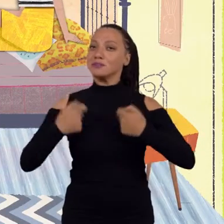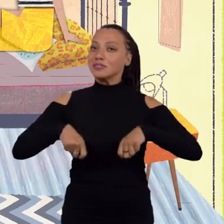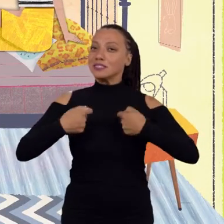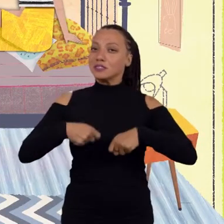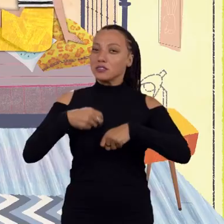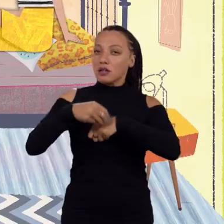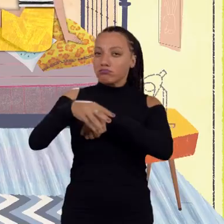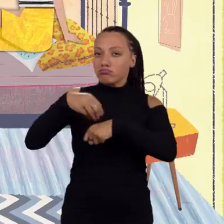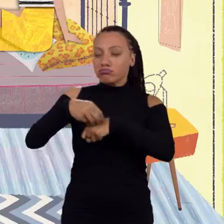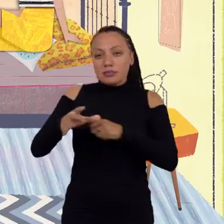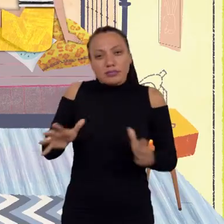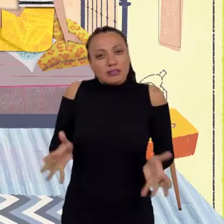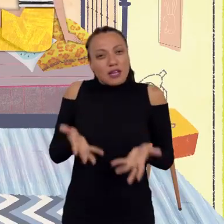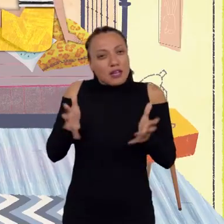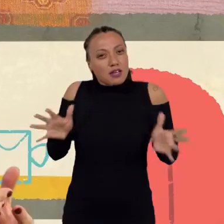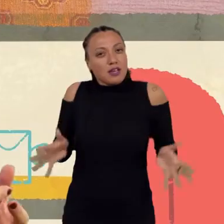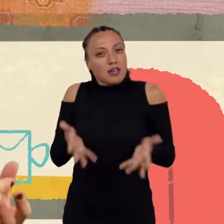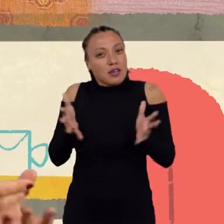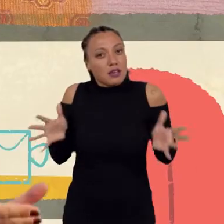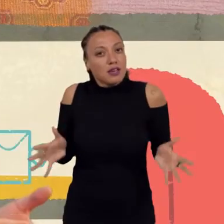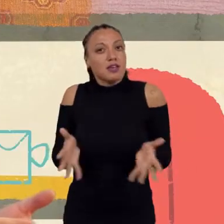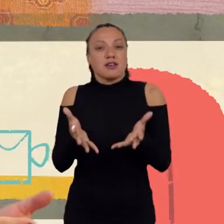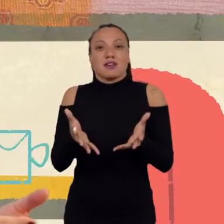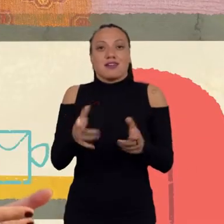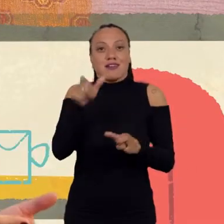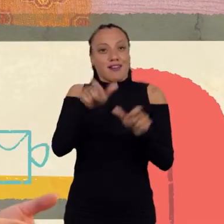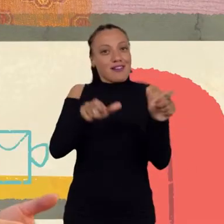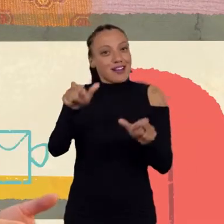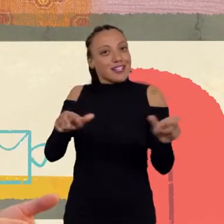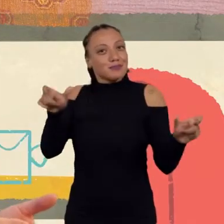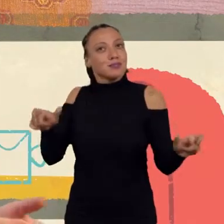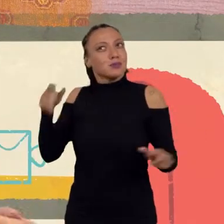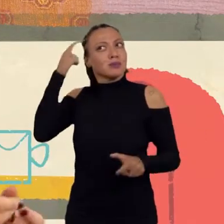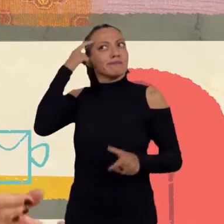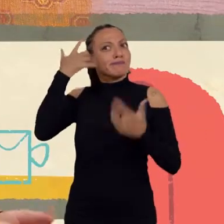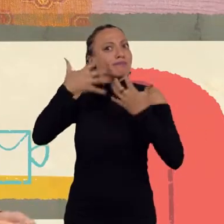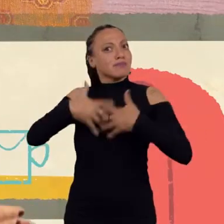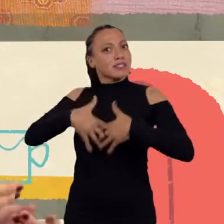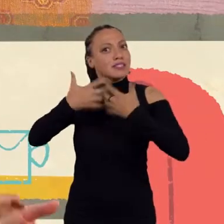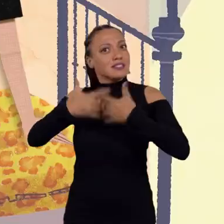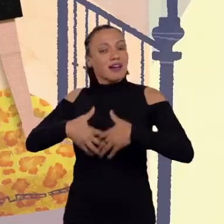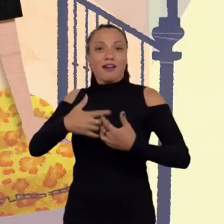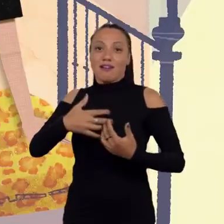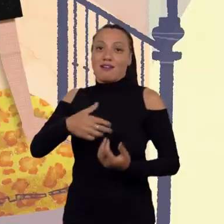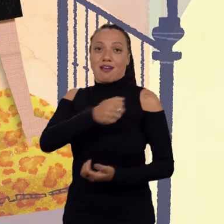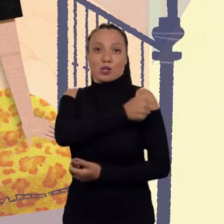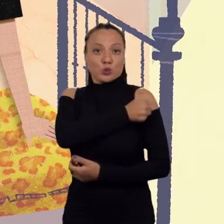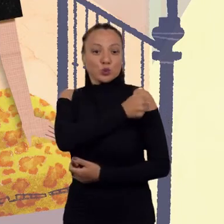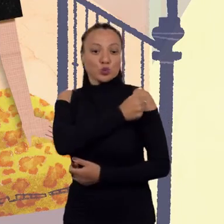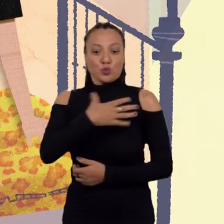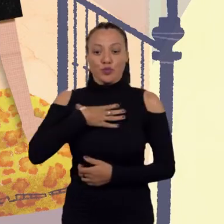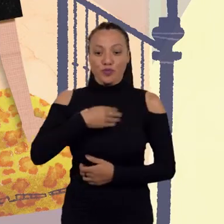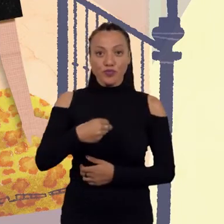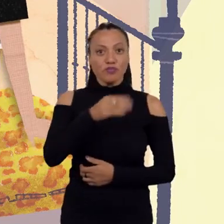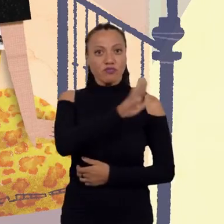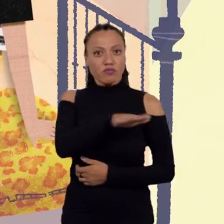realmente as pessoas a pensarem, né? Os filhos, os alunos a pensarem mais sobre isso.